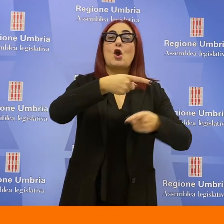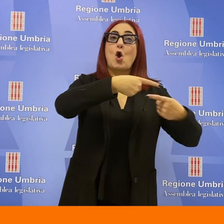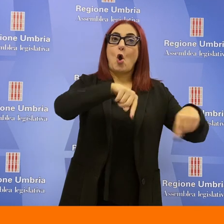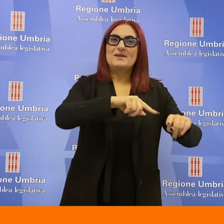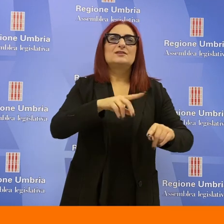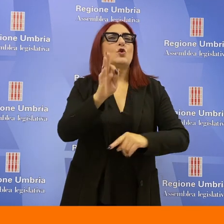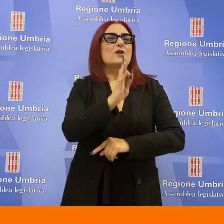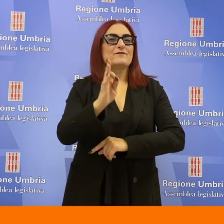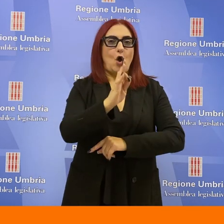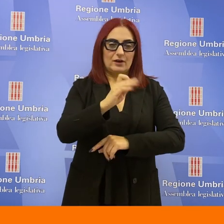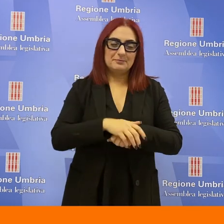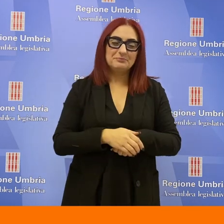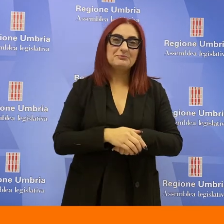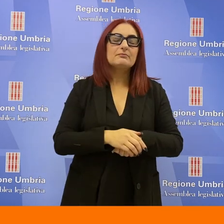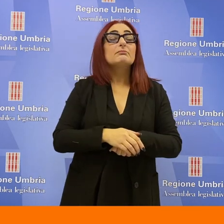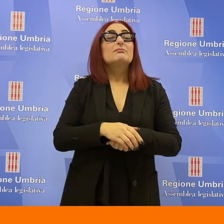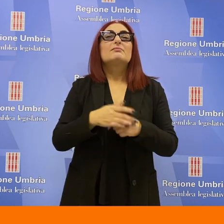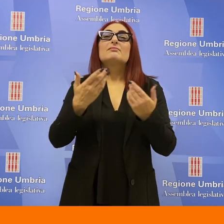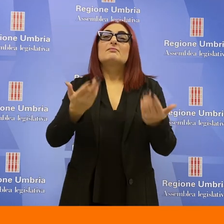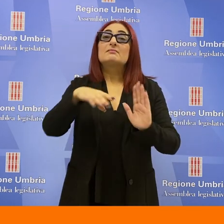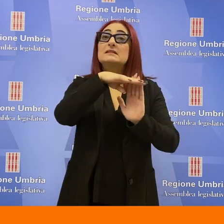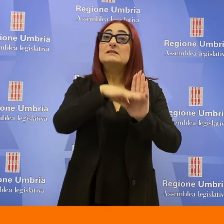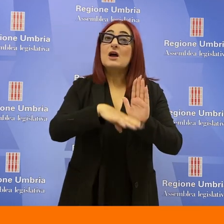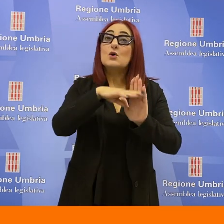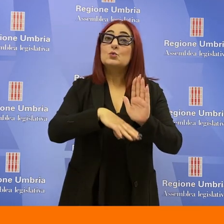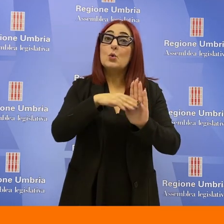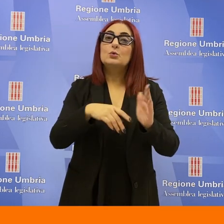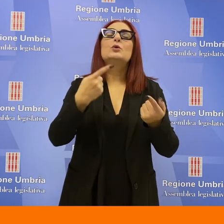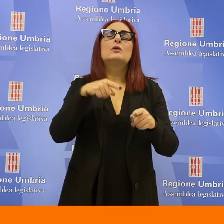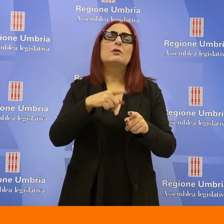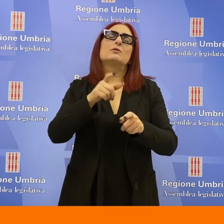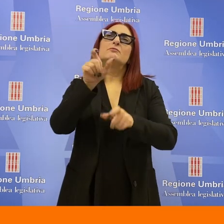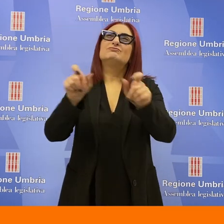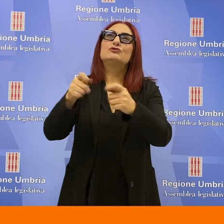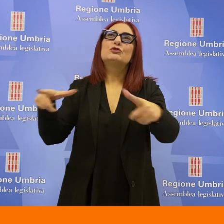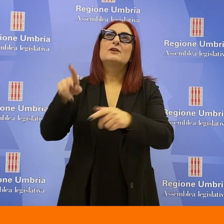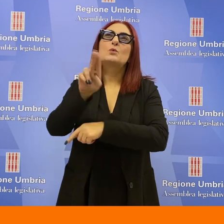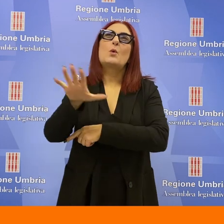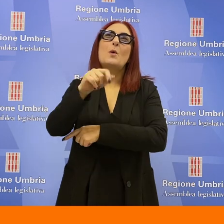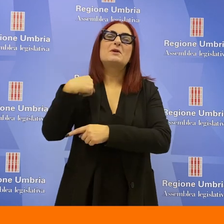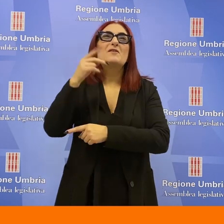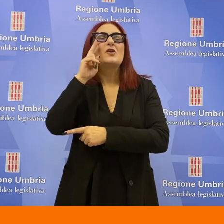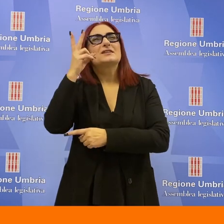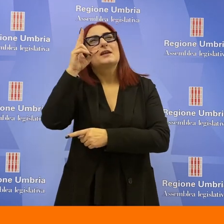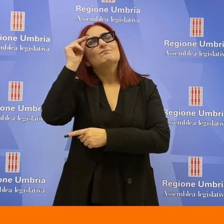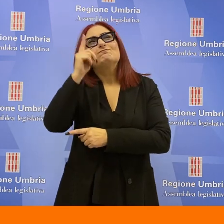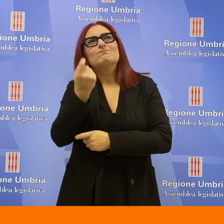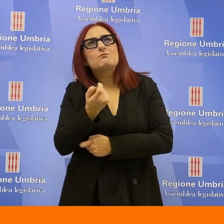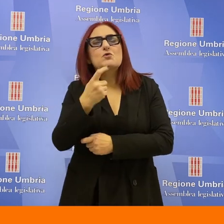Commissione, Andrea Fora. Lo Statuto è uno strumento che i cittadini Umbri magari percepiscono poco